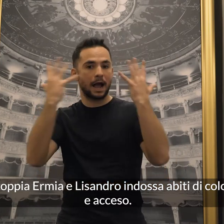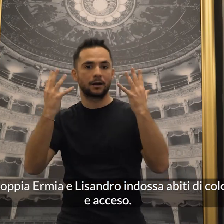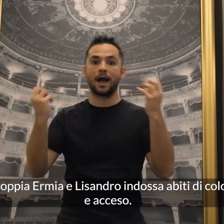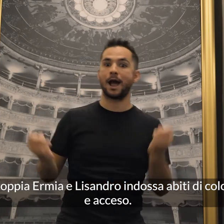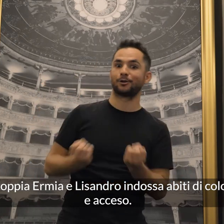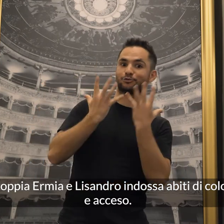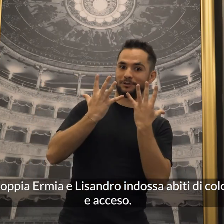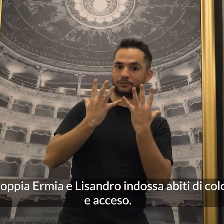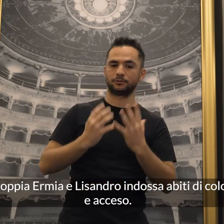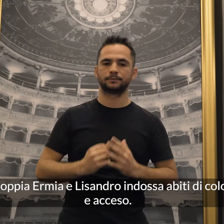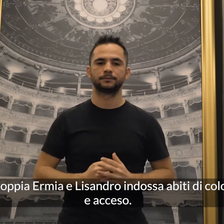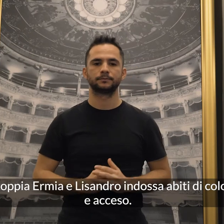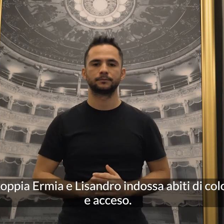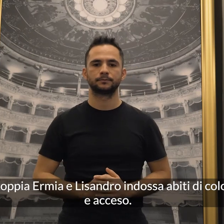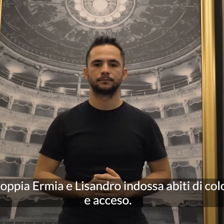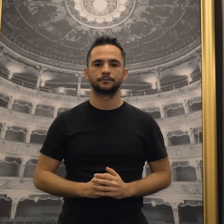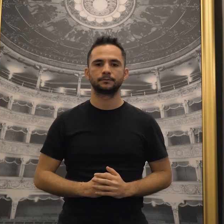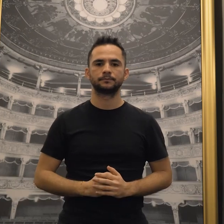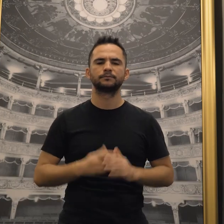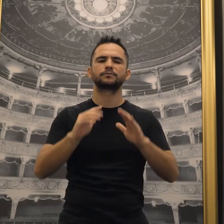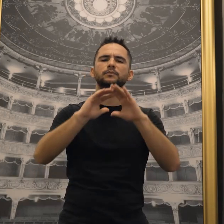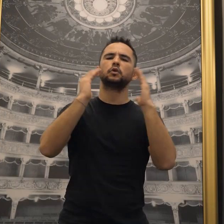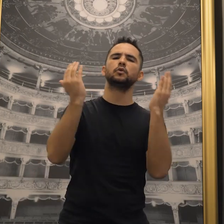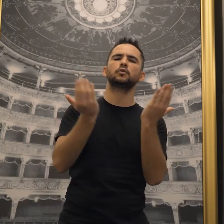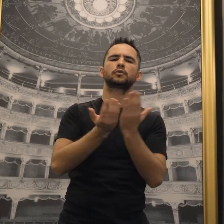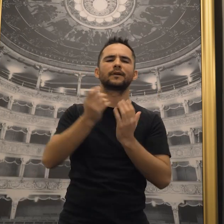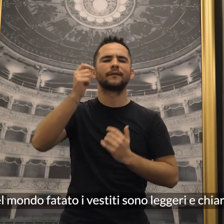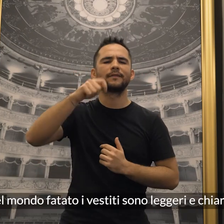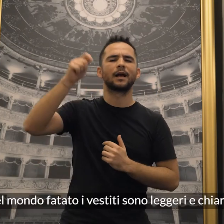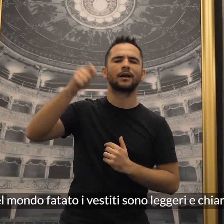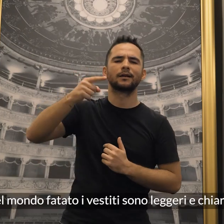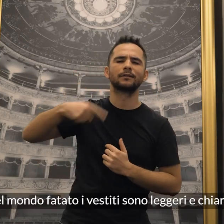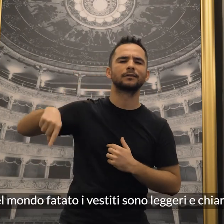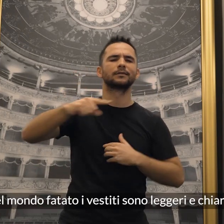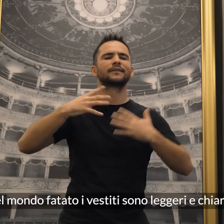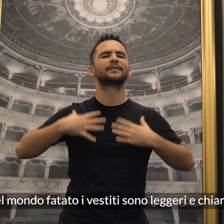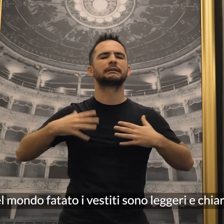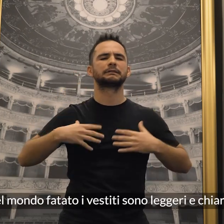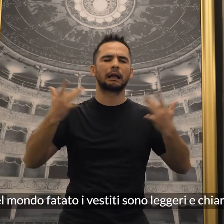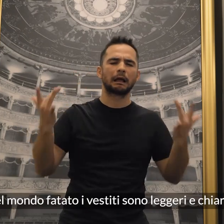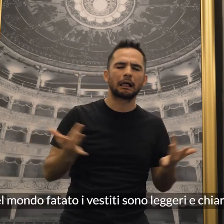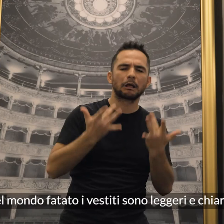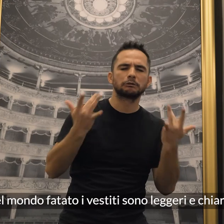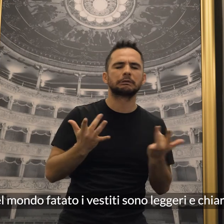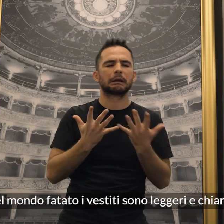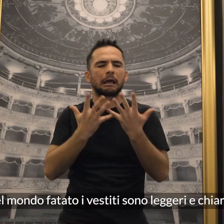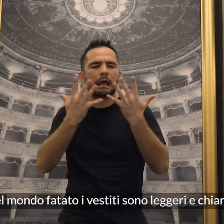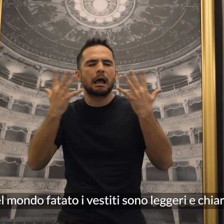di colore chiaro e acceso. Nel mondo fatato i vestiti sono leggeri e chiari.